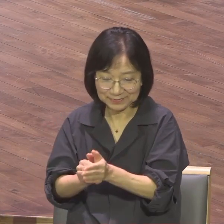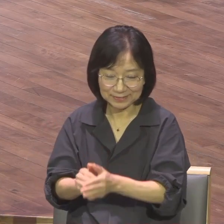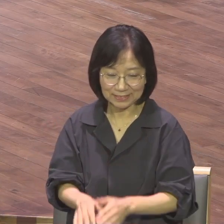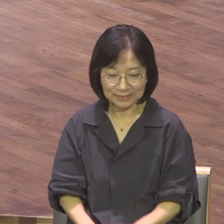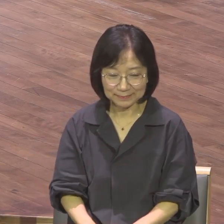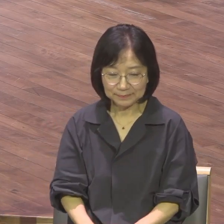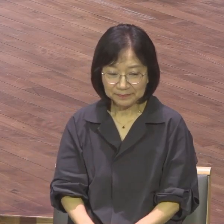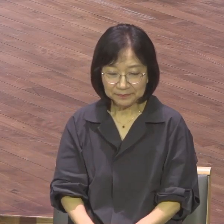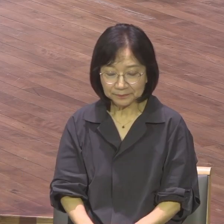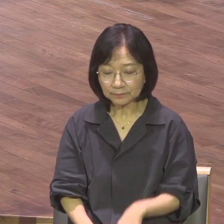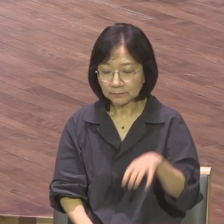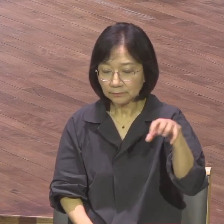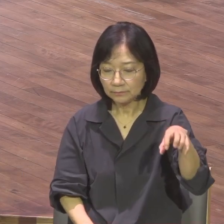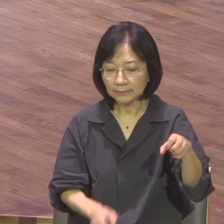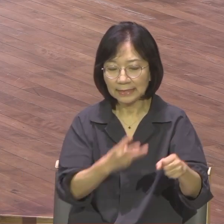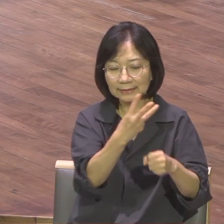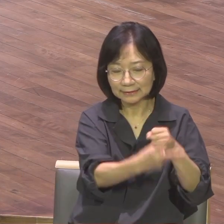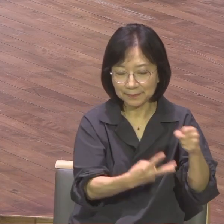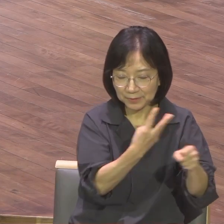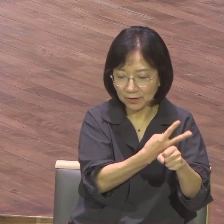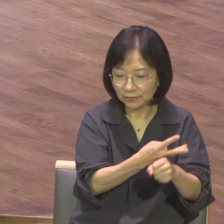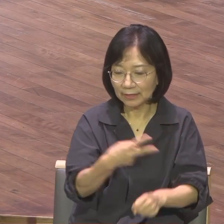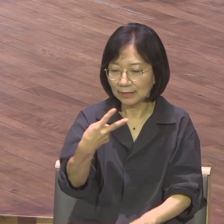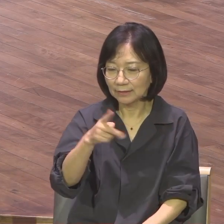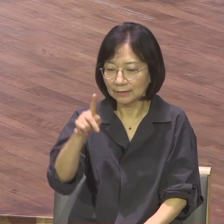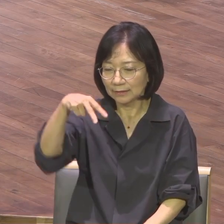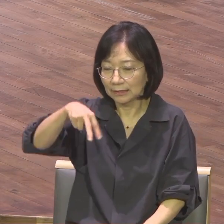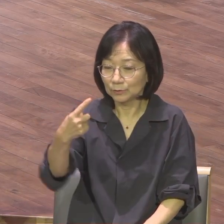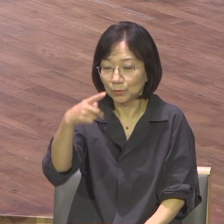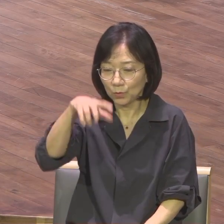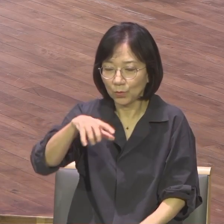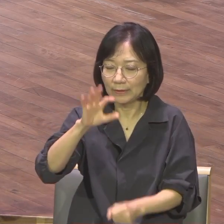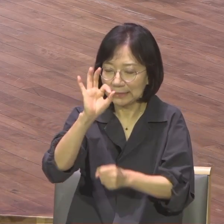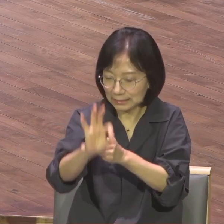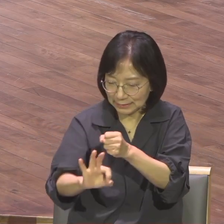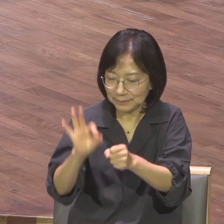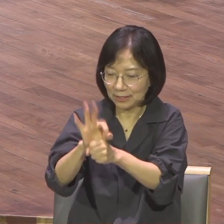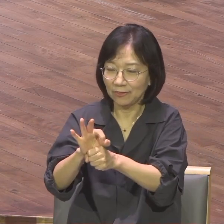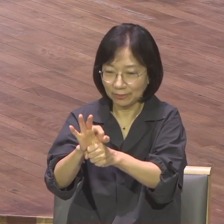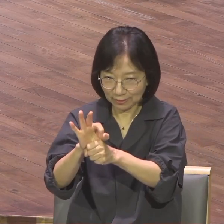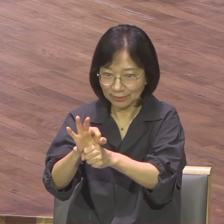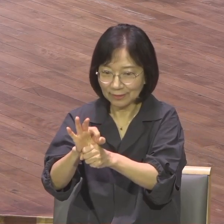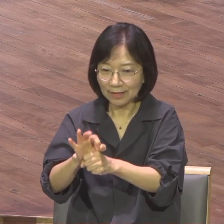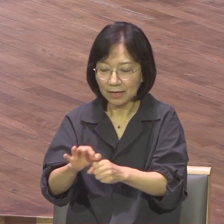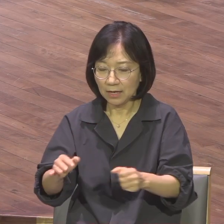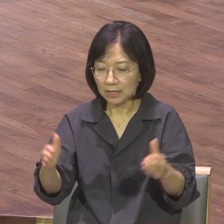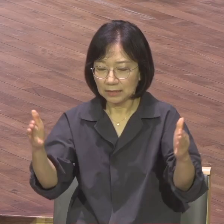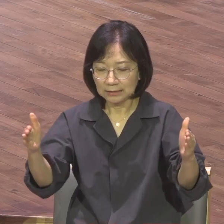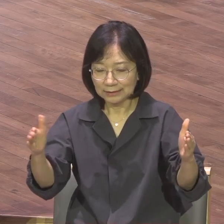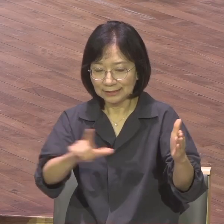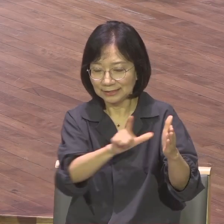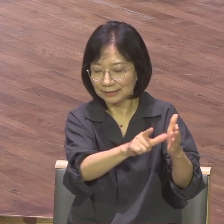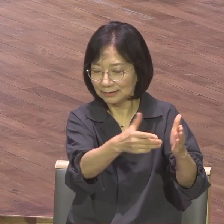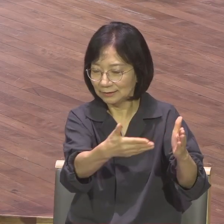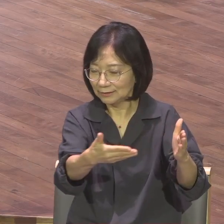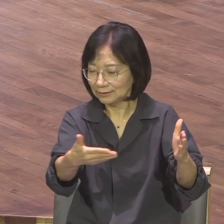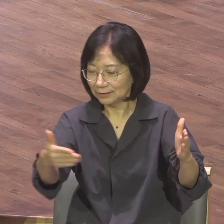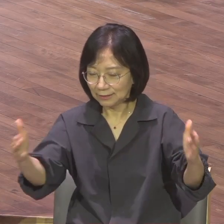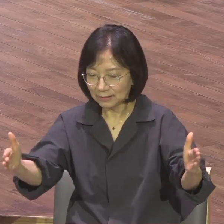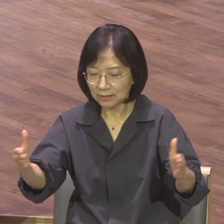다소에서 약 10년의 시간 속에서 바울은 복음을 깊이 묵상하고 성경적으로, 신학적으로 이 복음을 새롭게